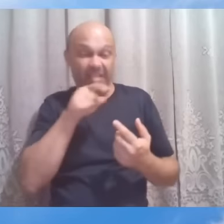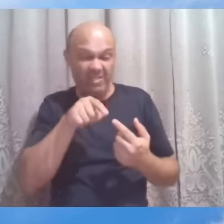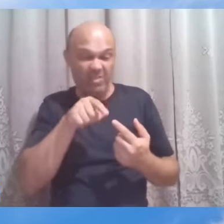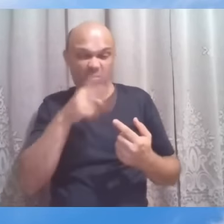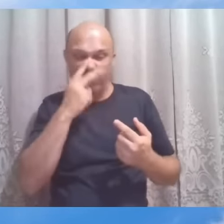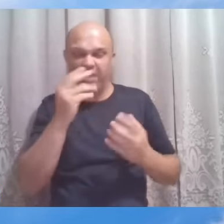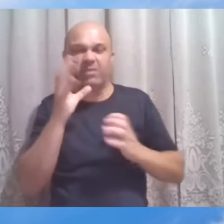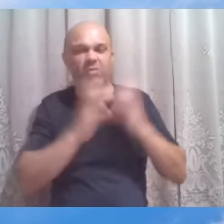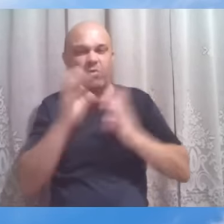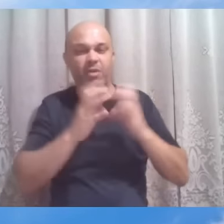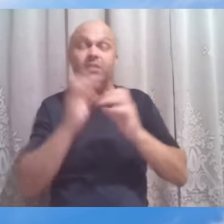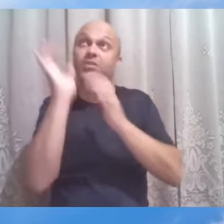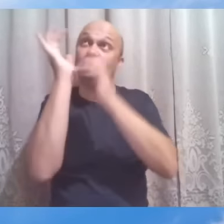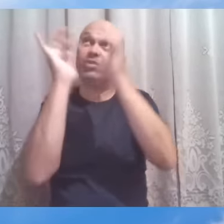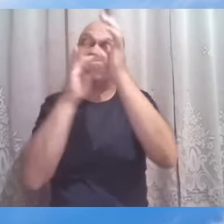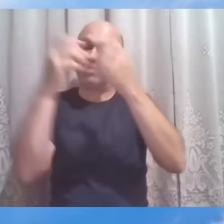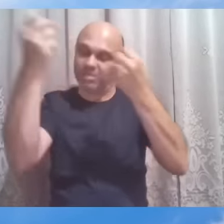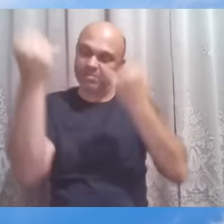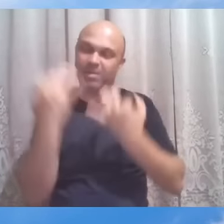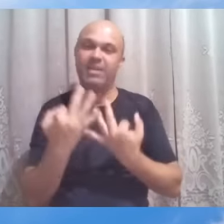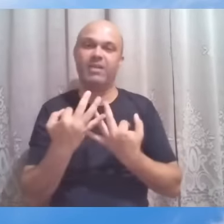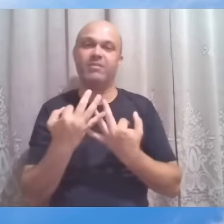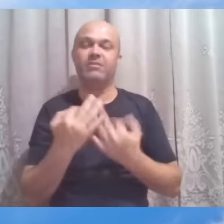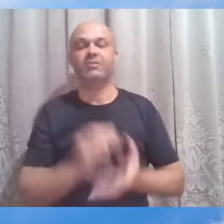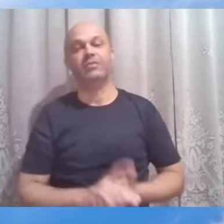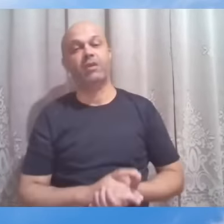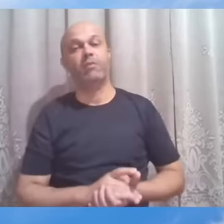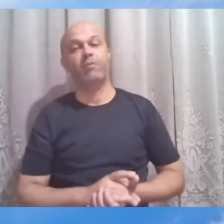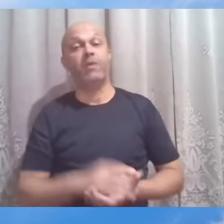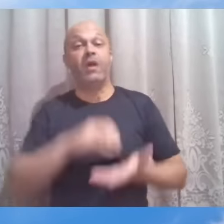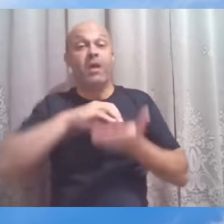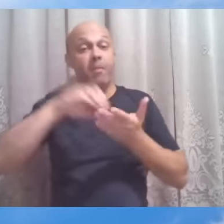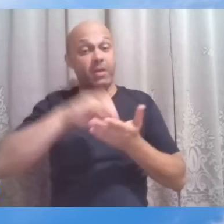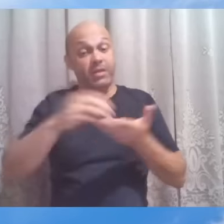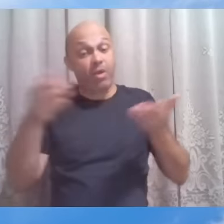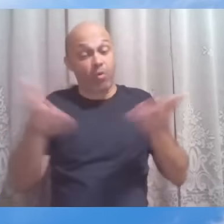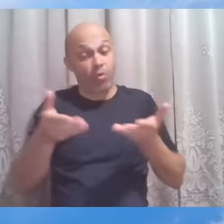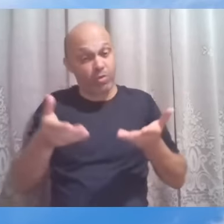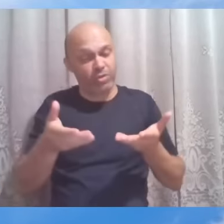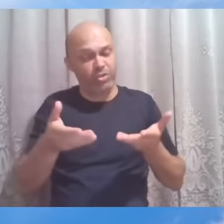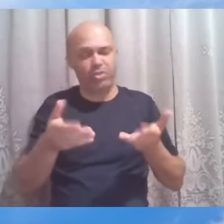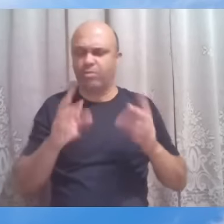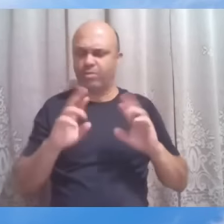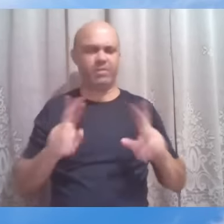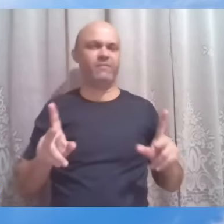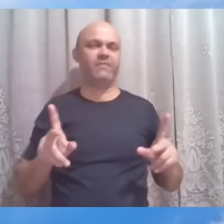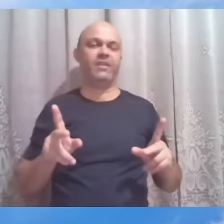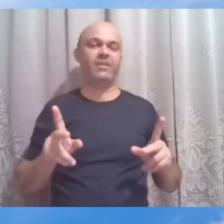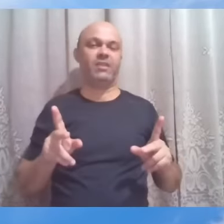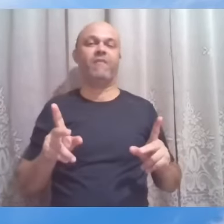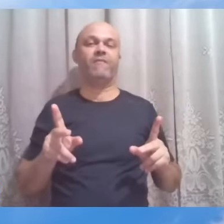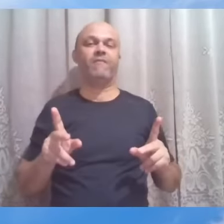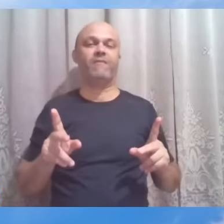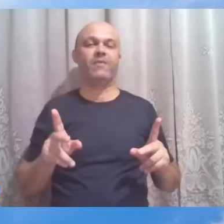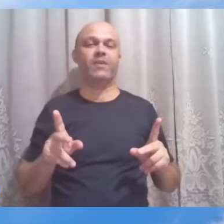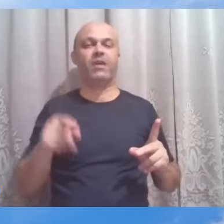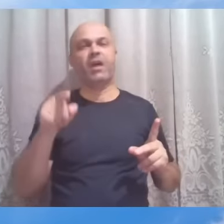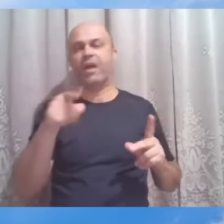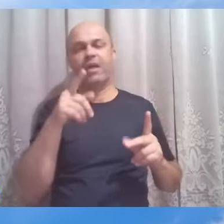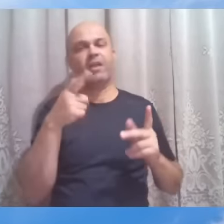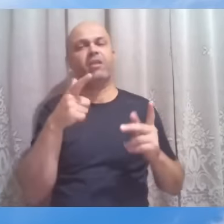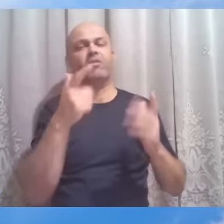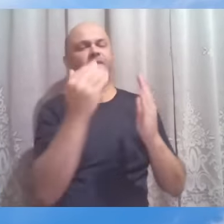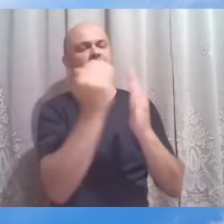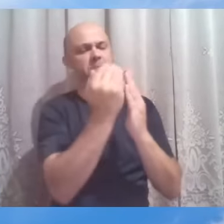portador. E a passagem de hoje não é diferente. Ela não está propriamente enumerada por